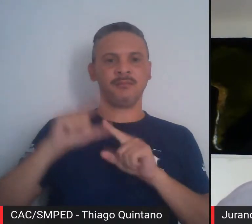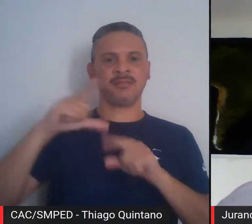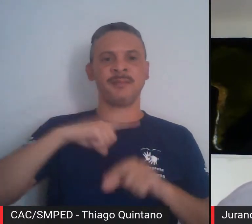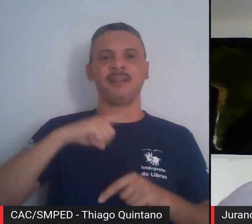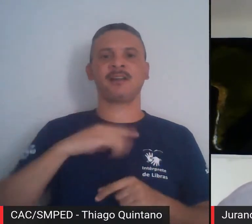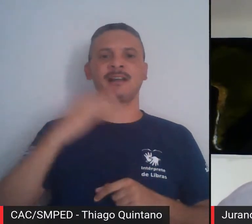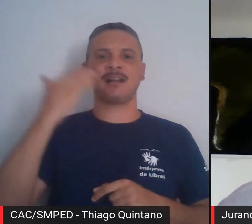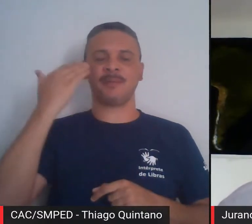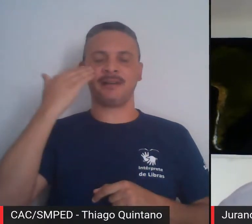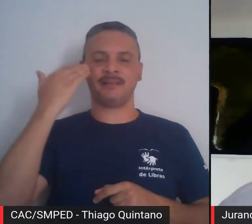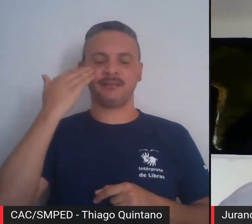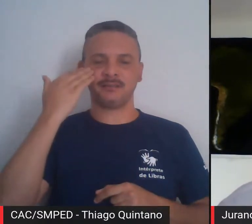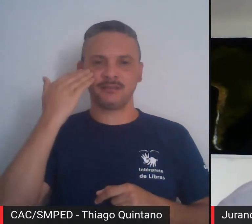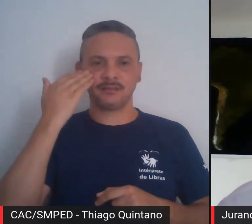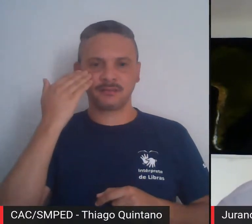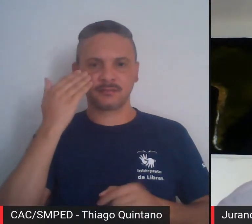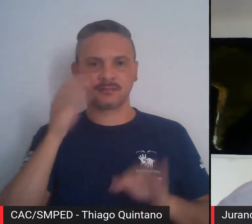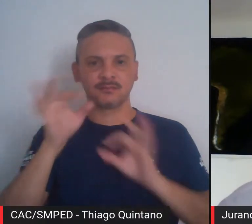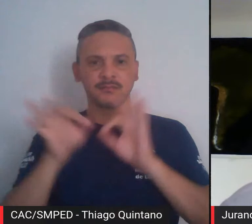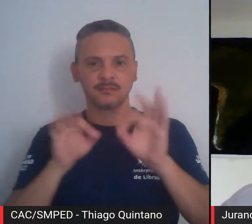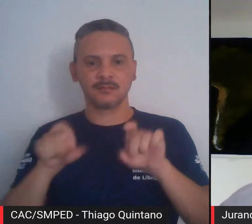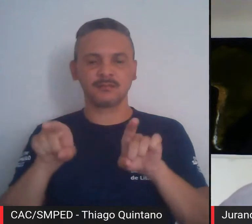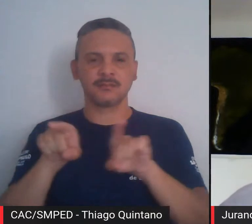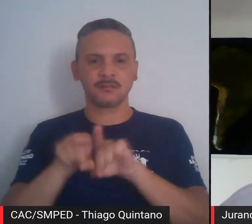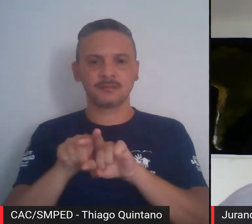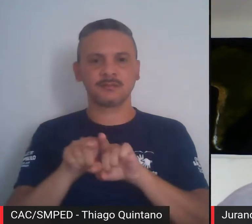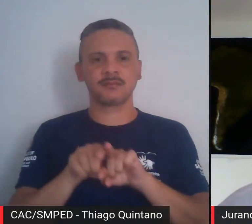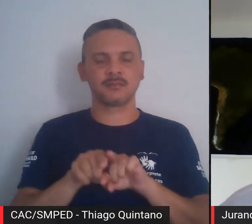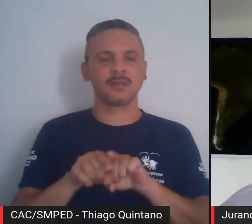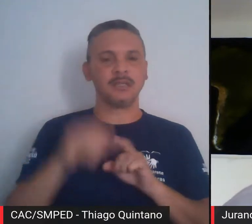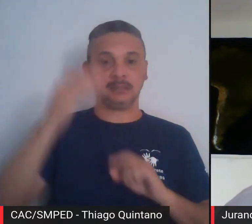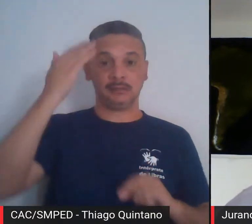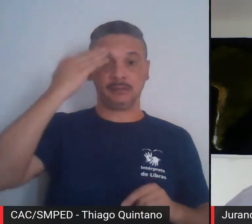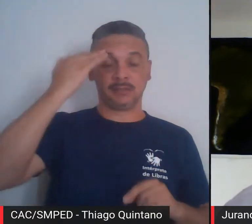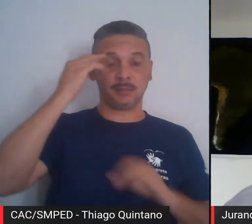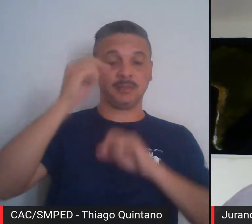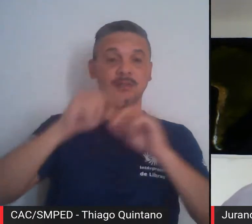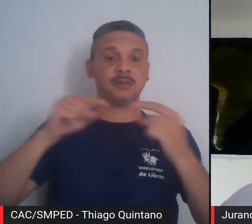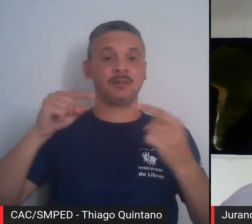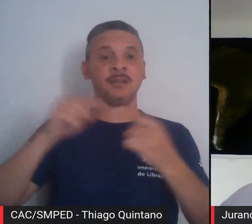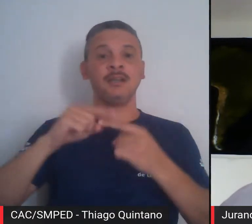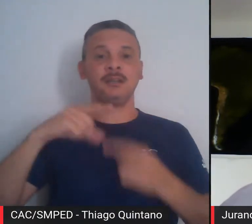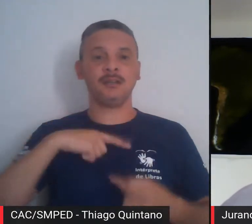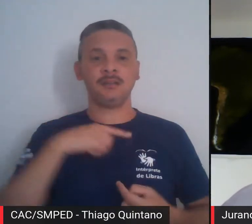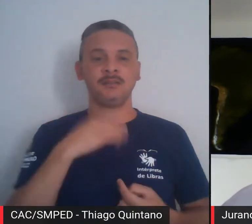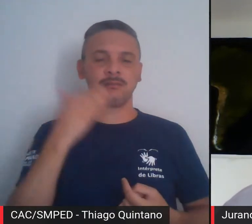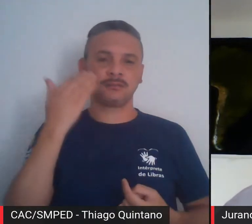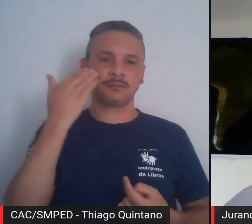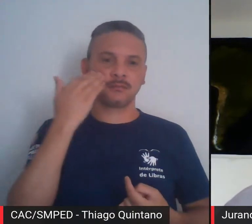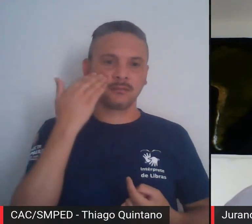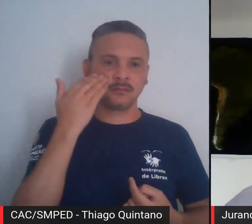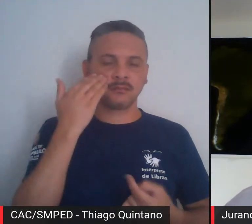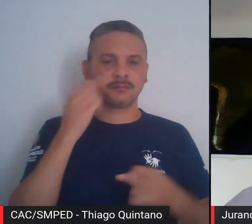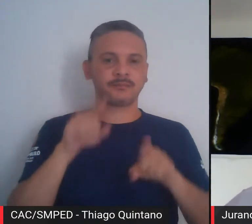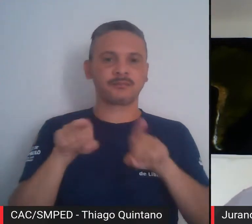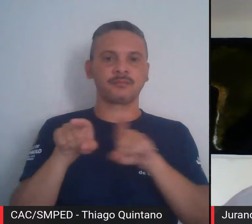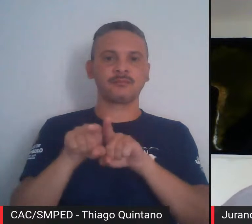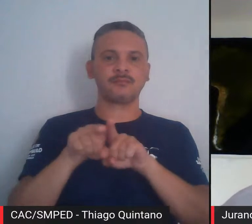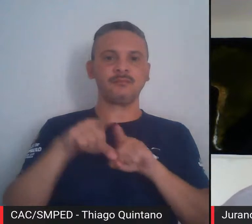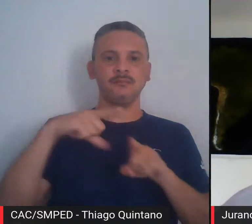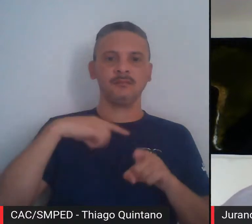que vieram aí com a colonização, eles sabiam que essas rochas, elas vinham quase sempre